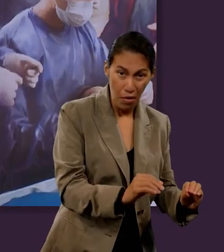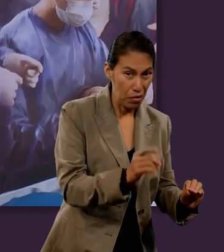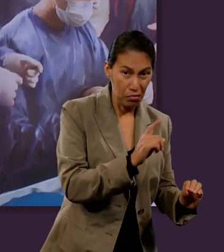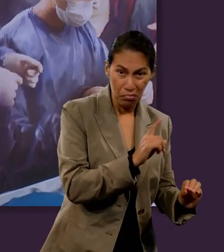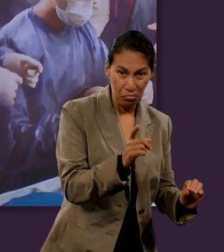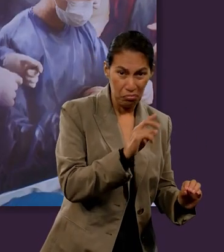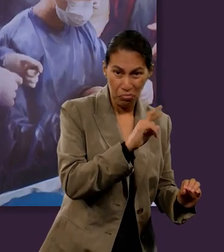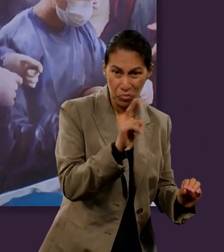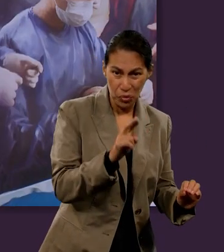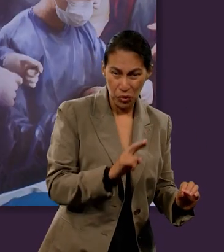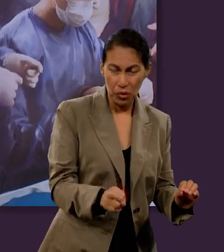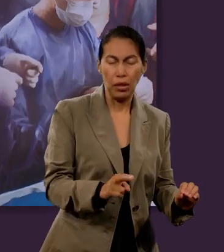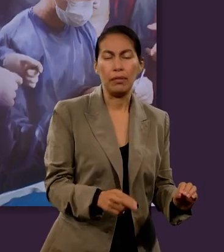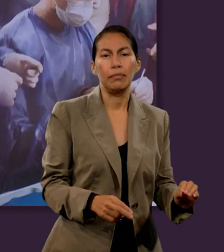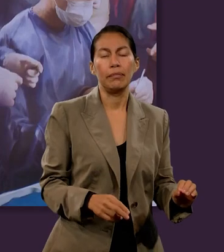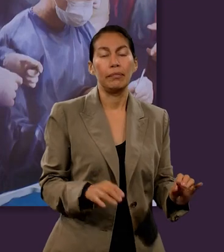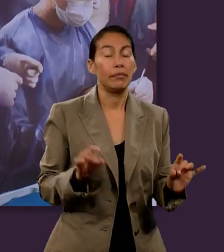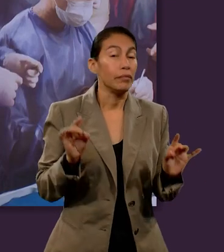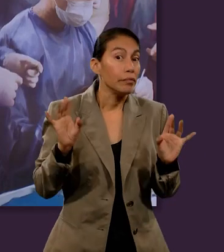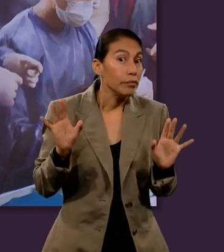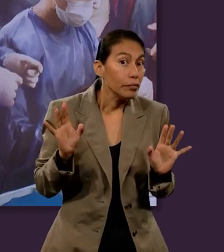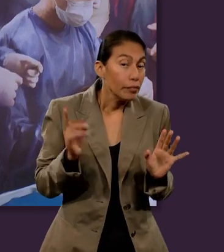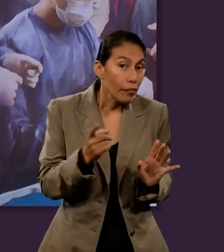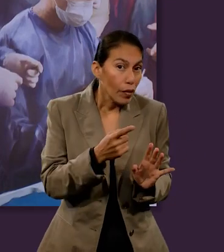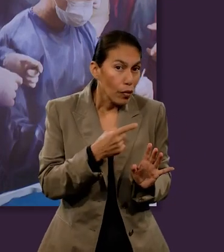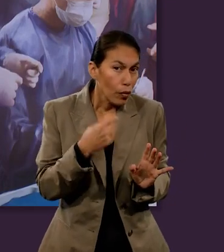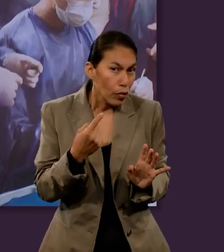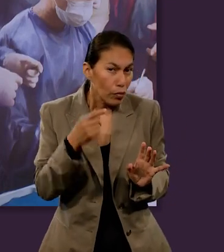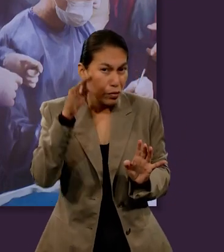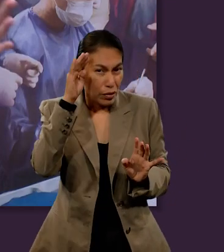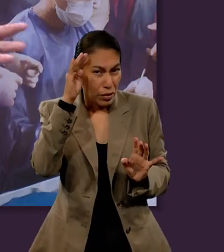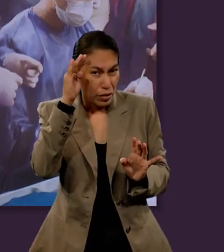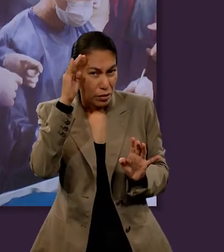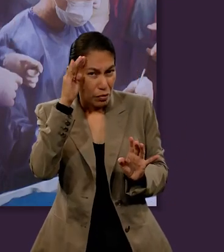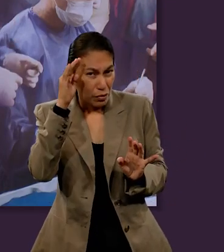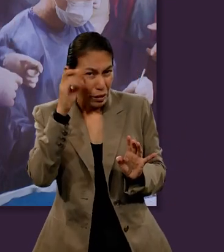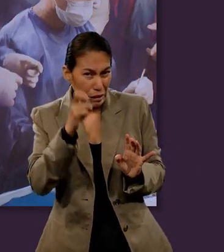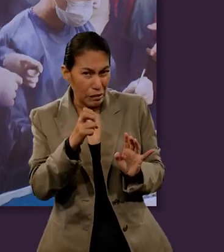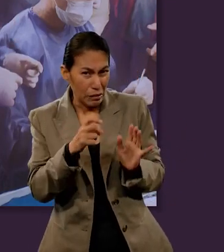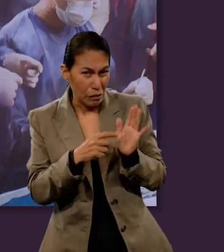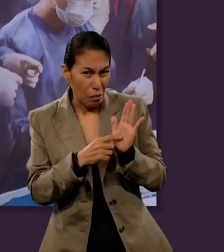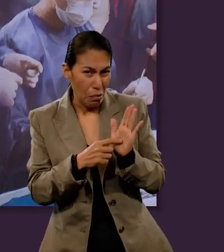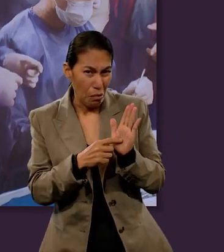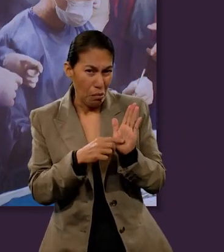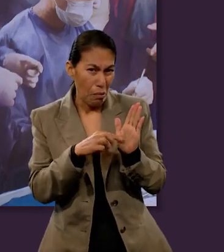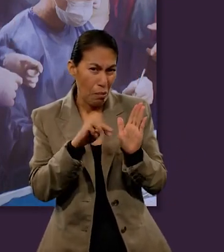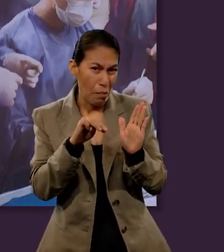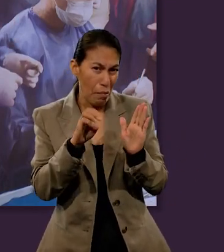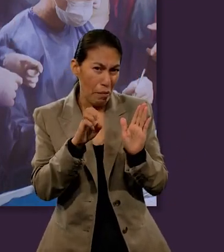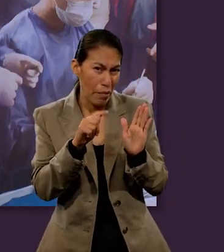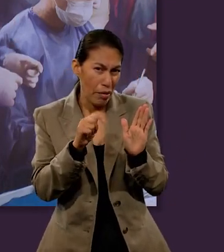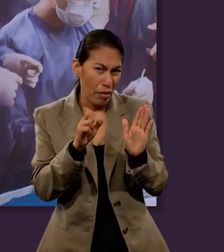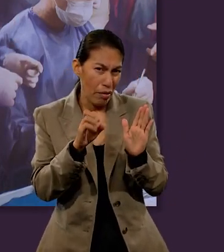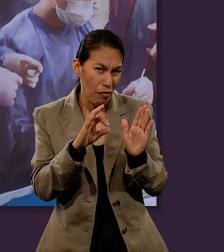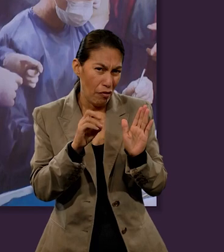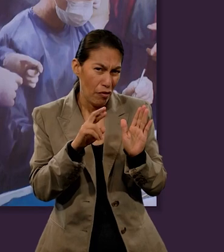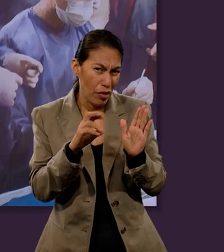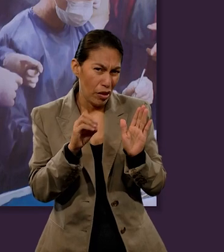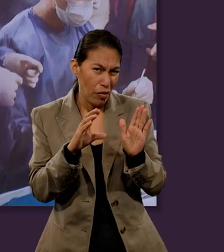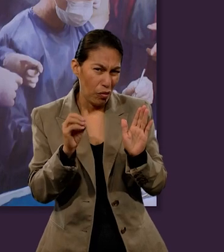Si de pronto no creemos que haya sido algo metafórico, como nos explicaba Chipre, sino que lo queremos